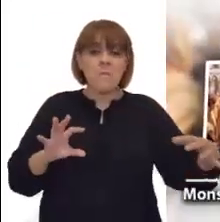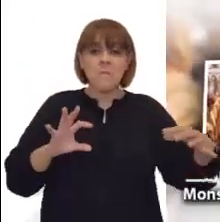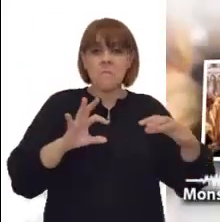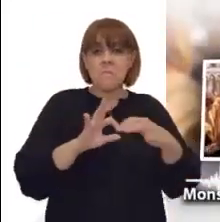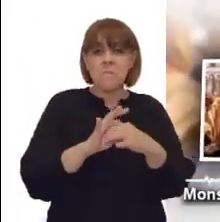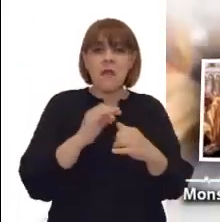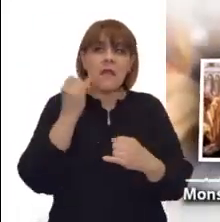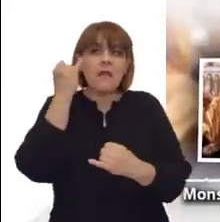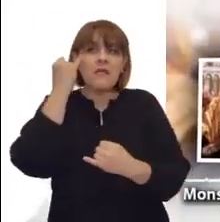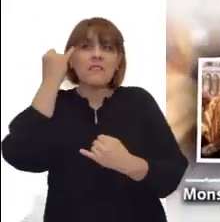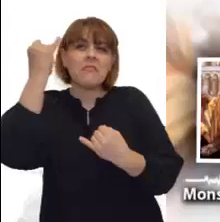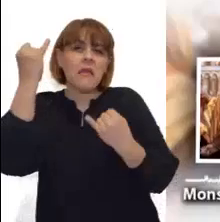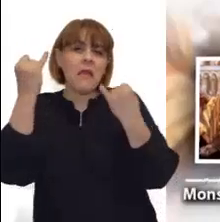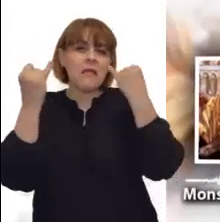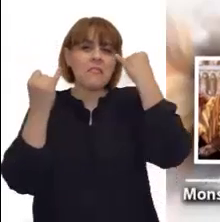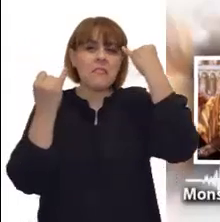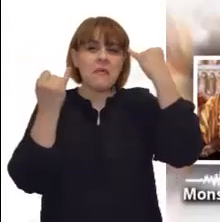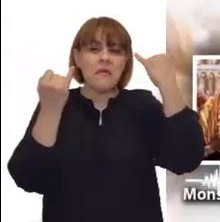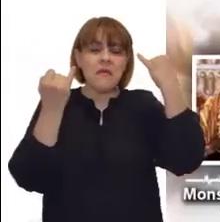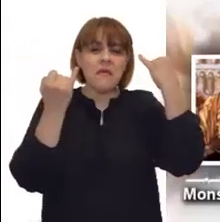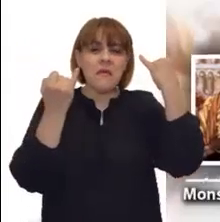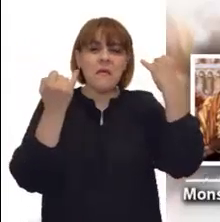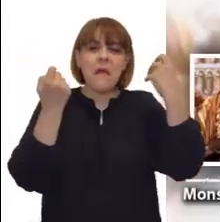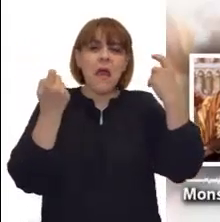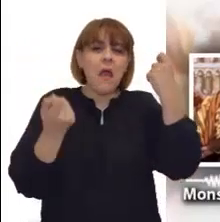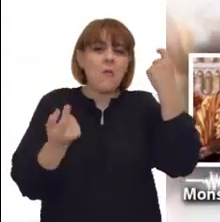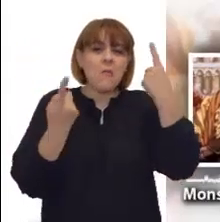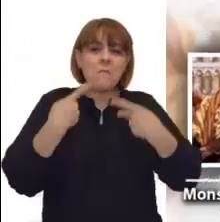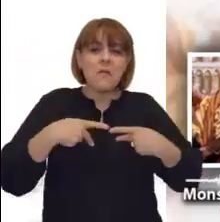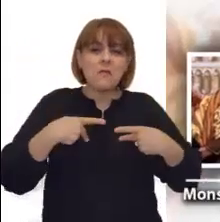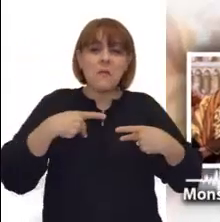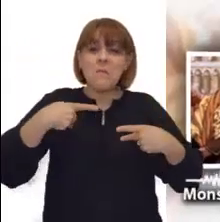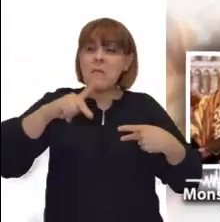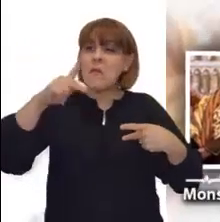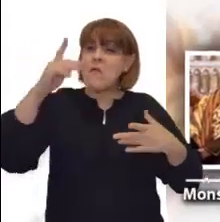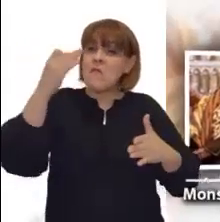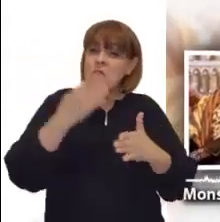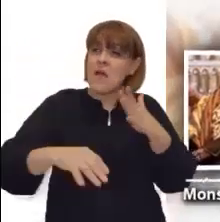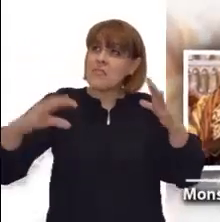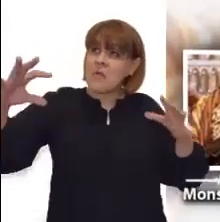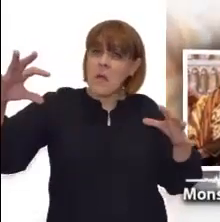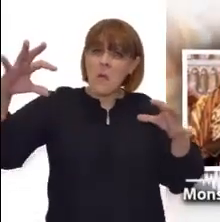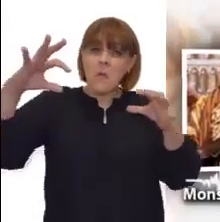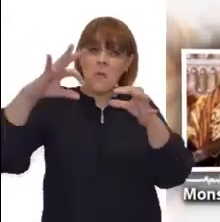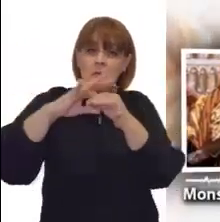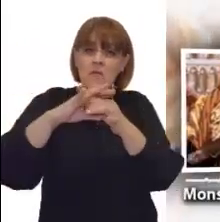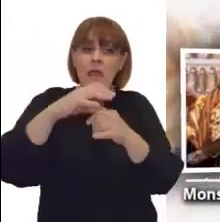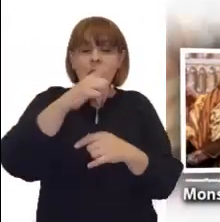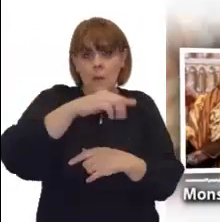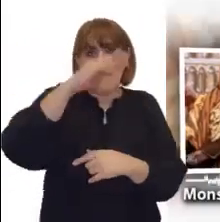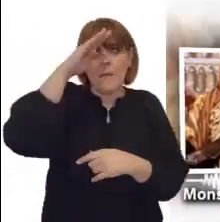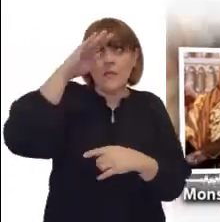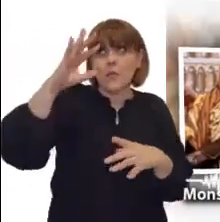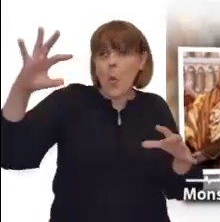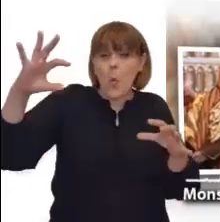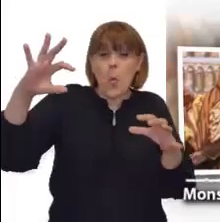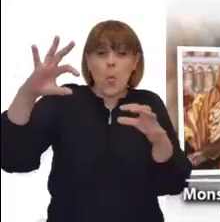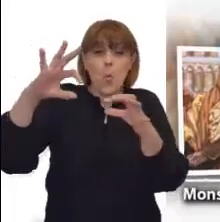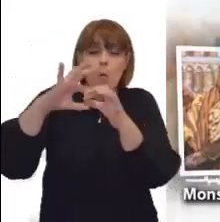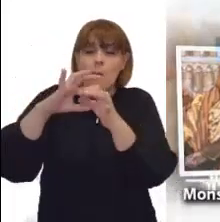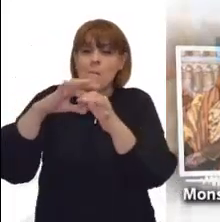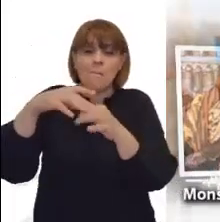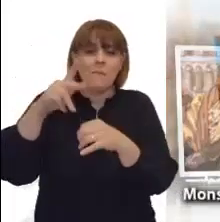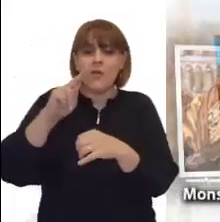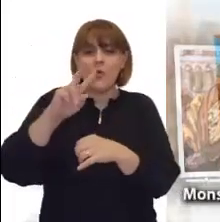Parece que se nos olvidan los principios fundamentales y queremos transformar el mundo desde afuera sin